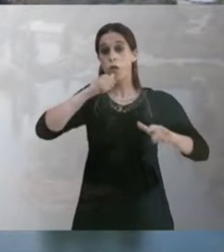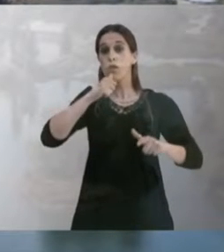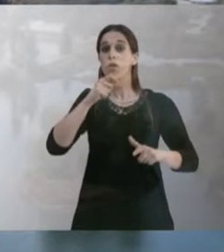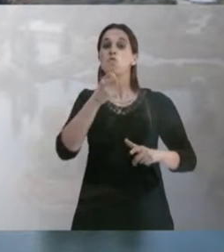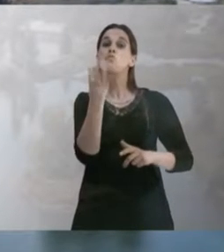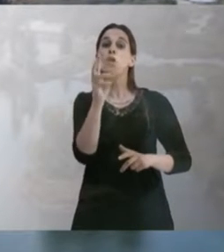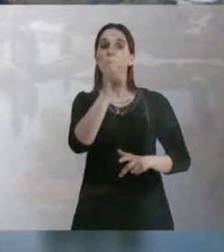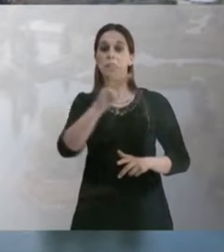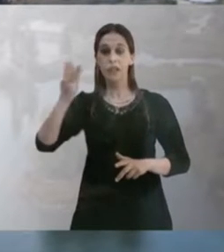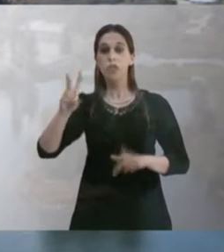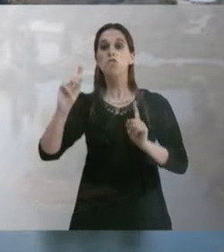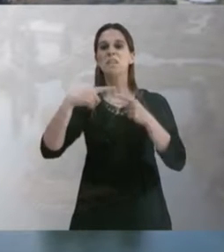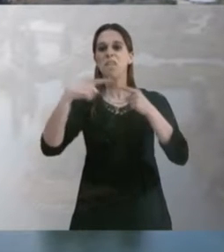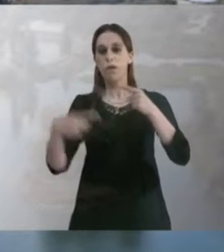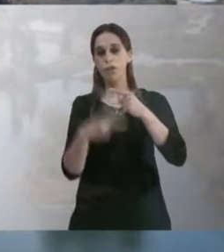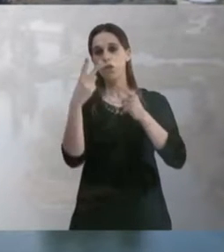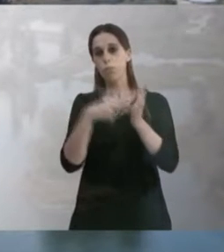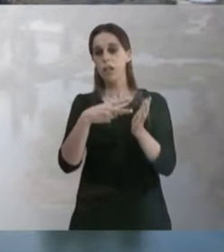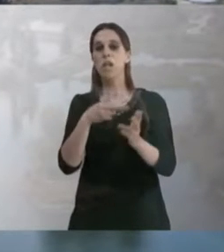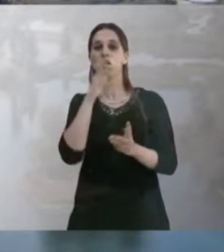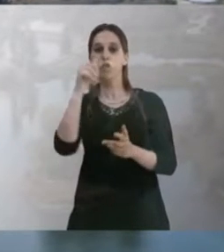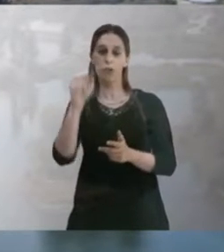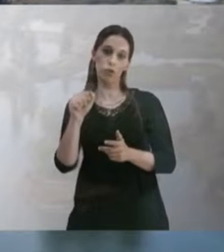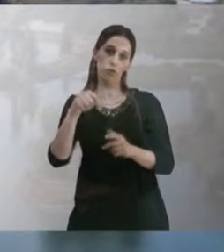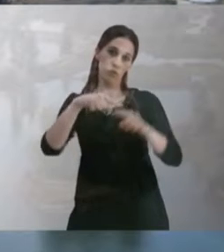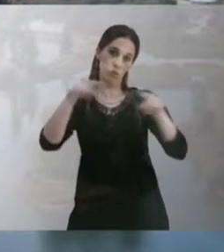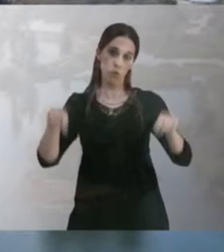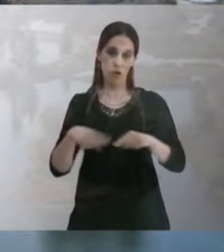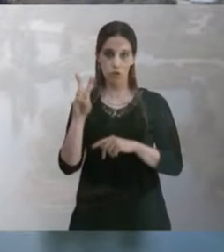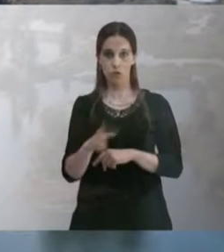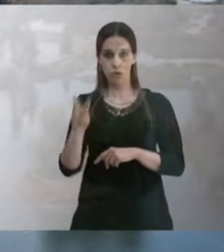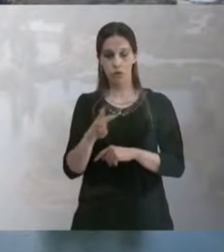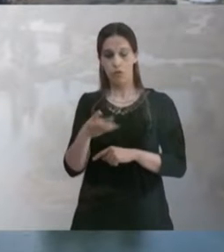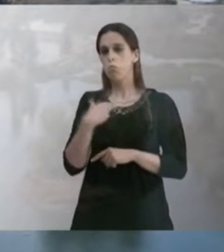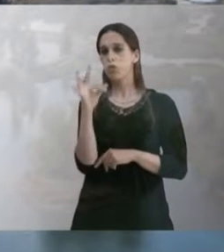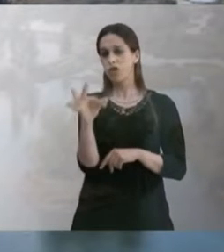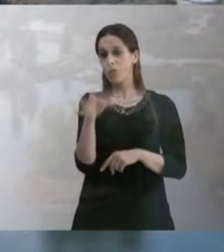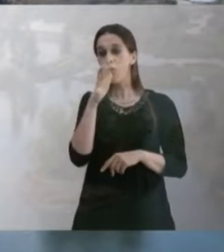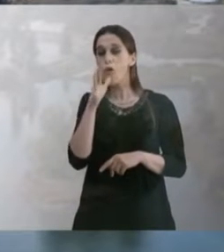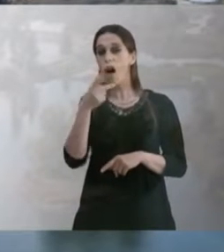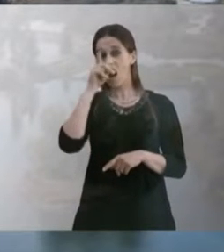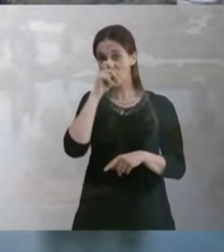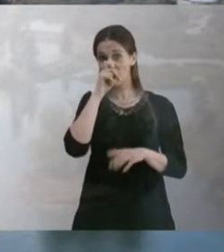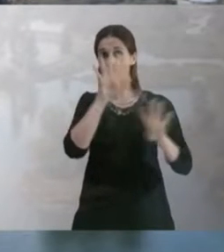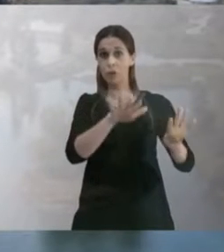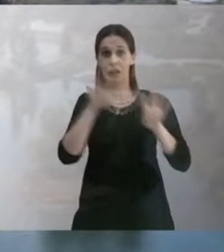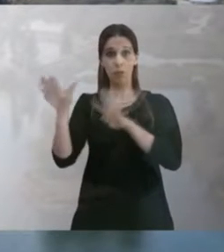23... ...estará tan solo con un déficit de 2.000 hectómetros cúbicos... ...una situación muy positiva... ...que no se producía desde